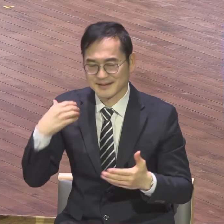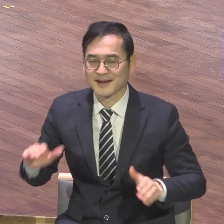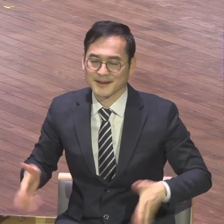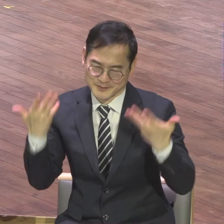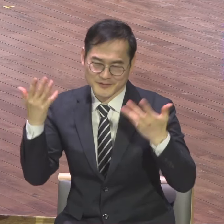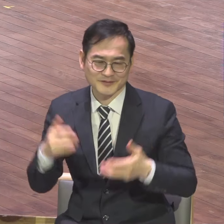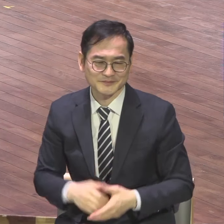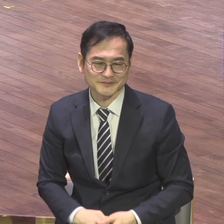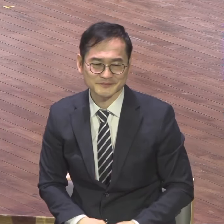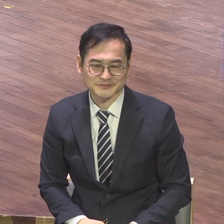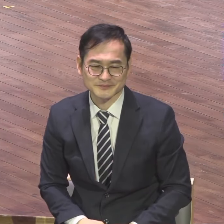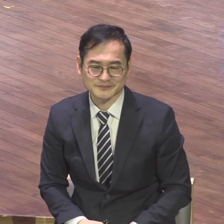주의를 못